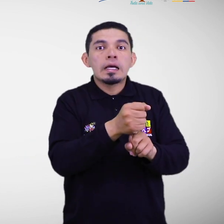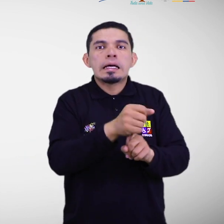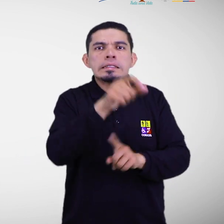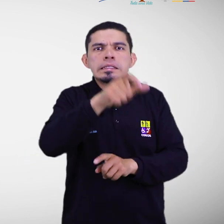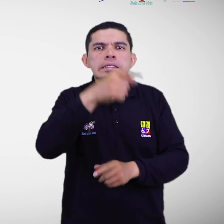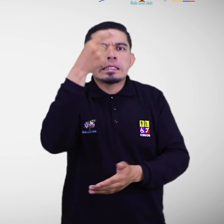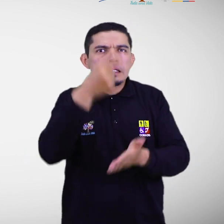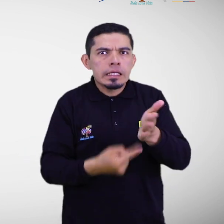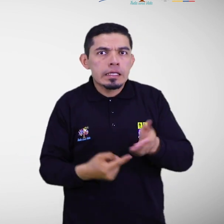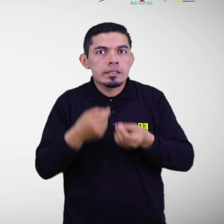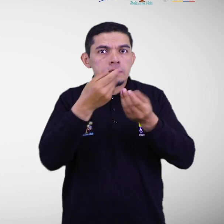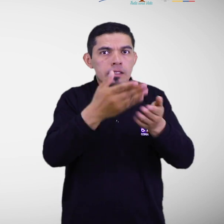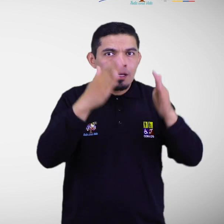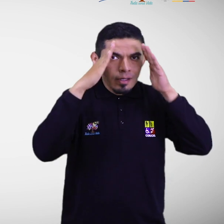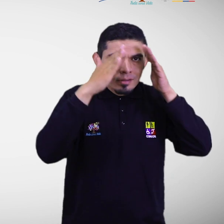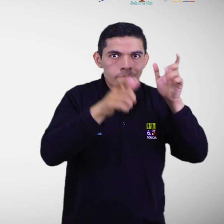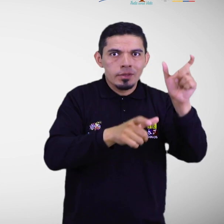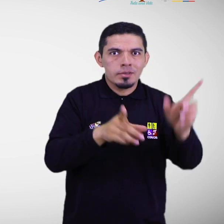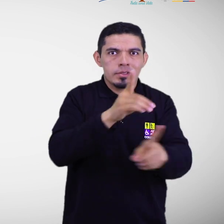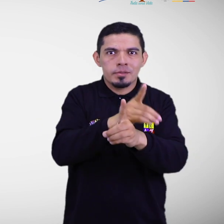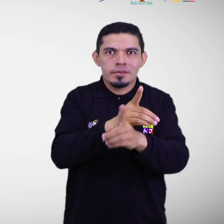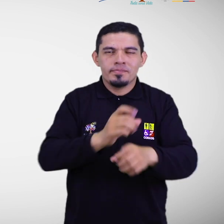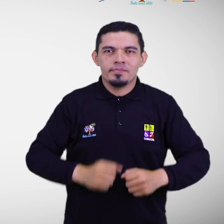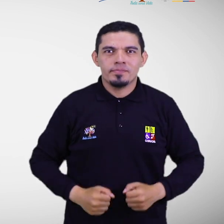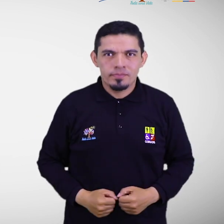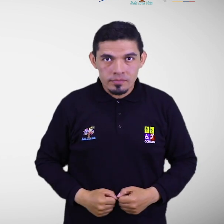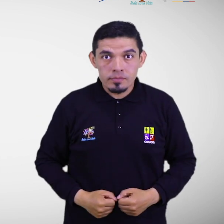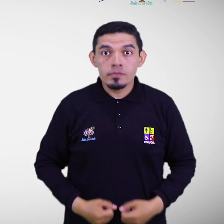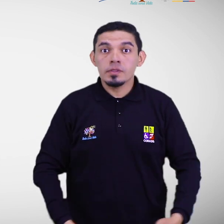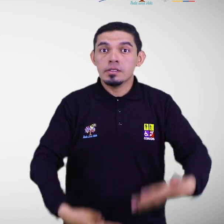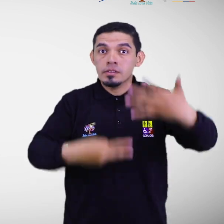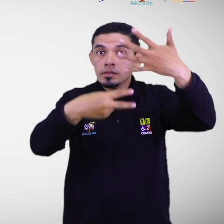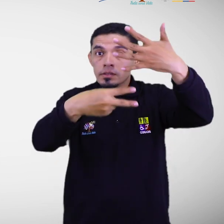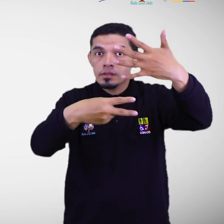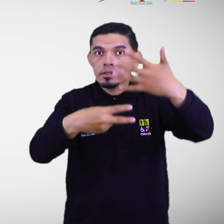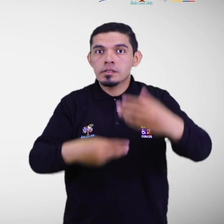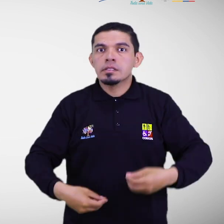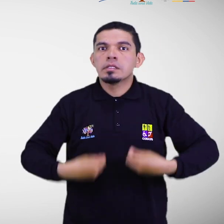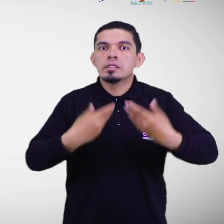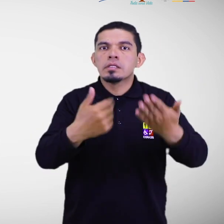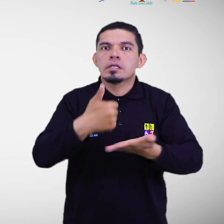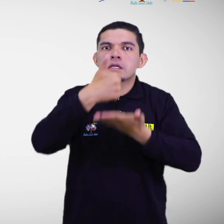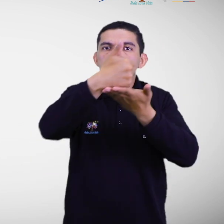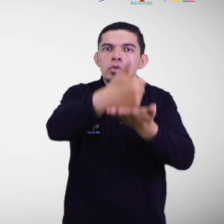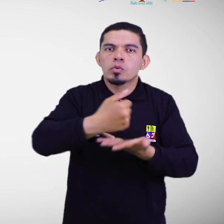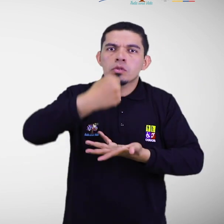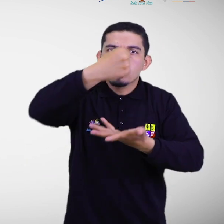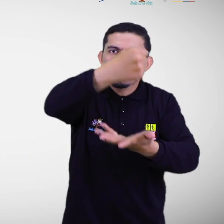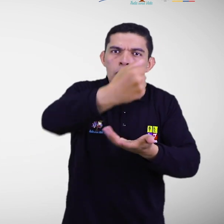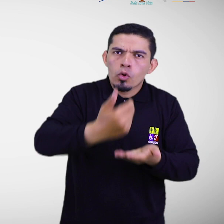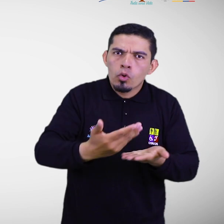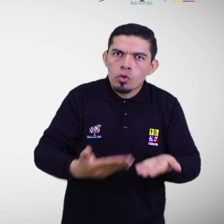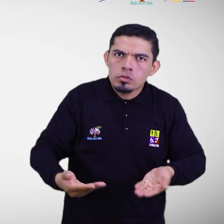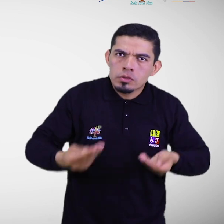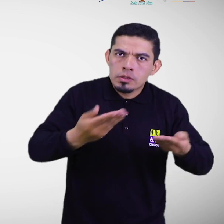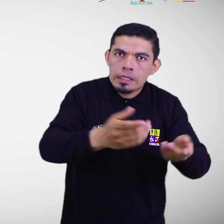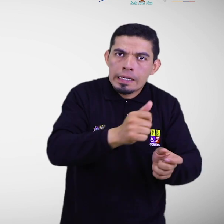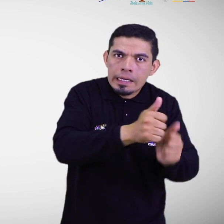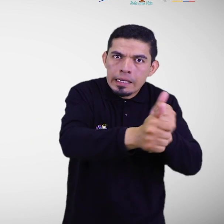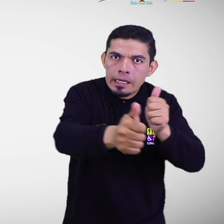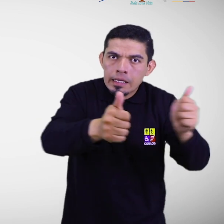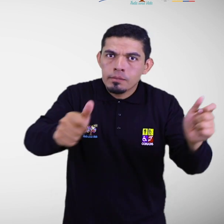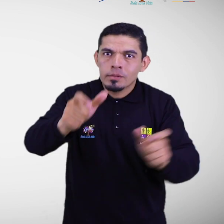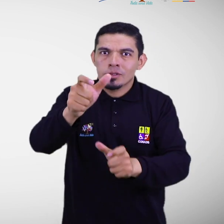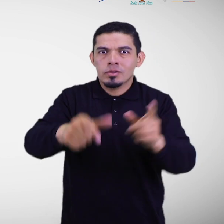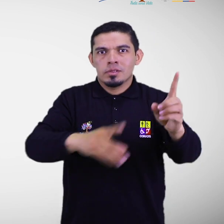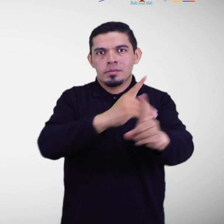atención de personas con discapacidad. Paso 7. Proveer asistencia humanitaria especializada a las personas con